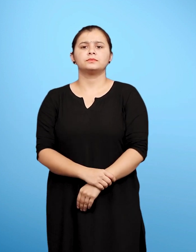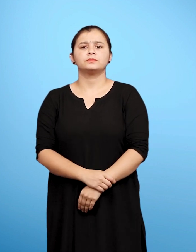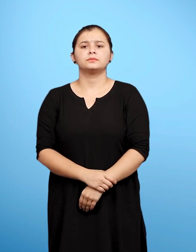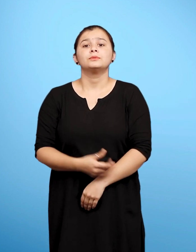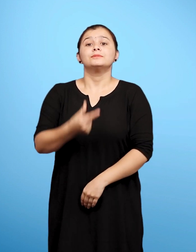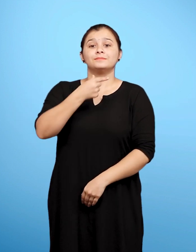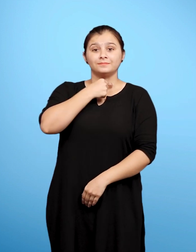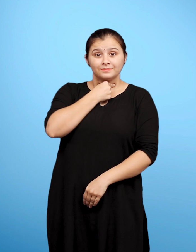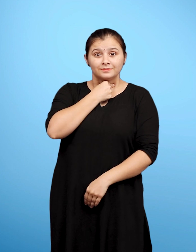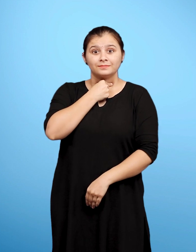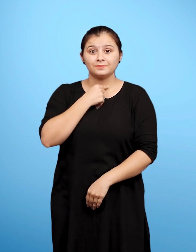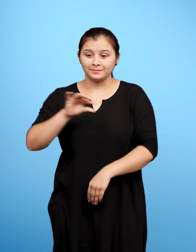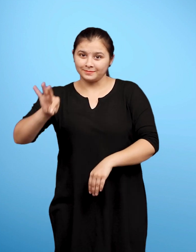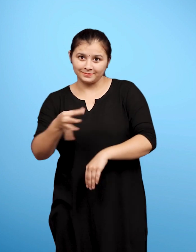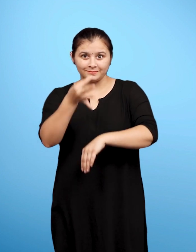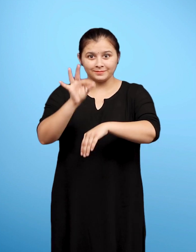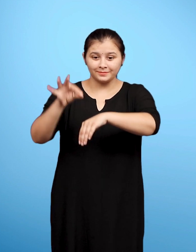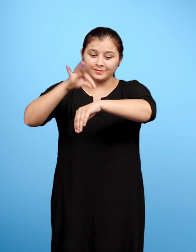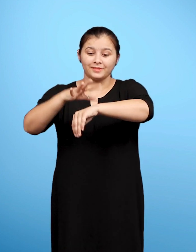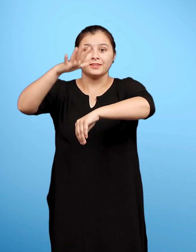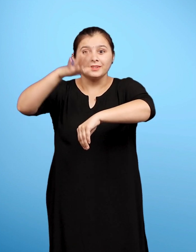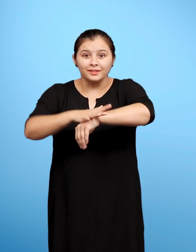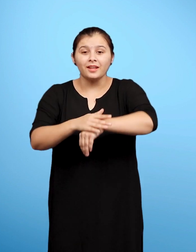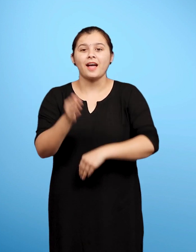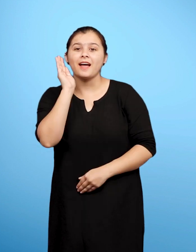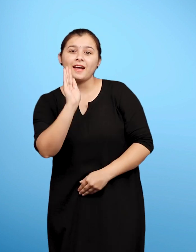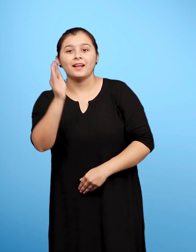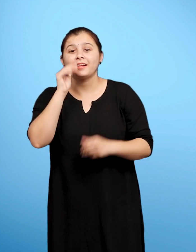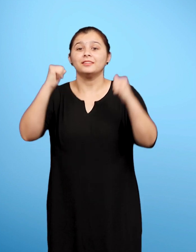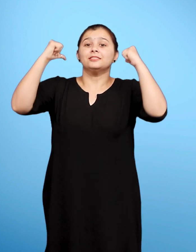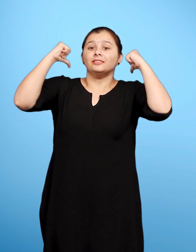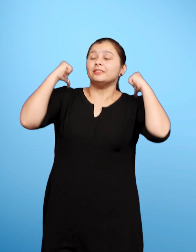ग मच्चर कहां बैठ कर गाना गा रहा था